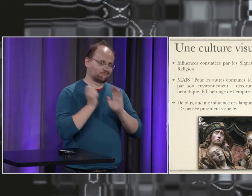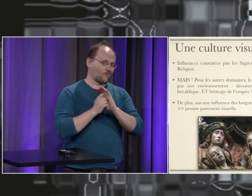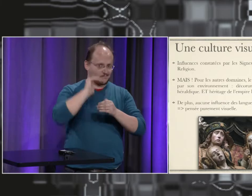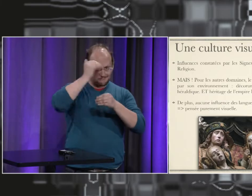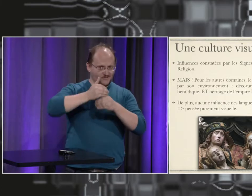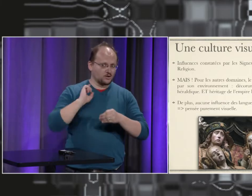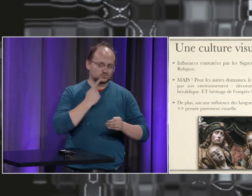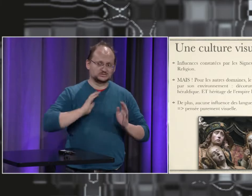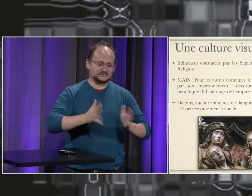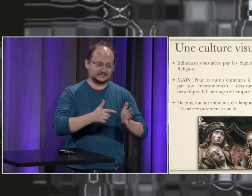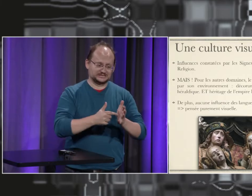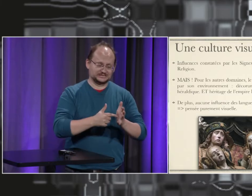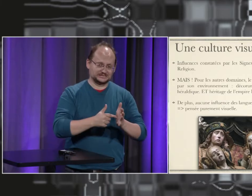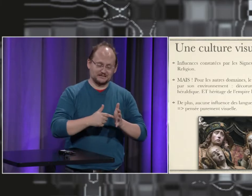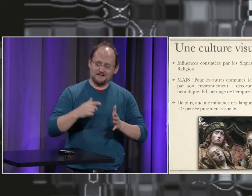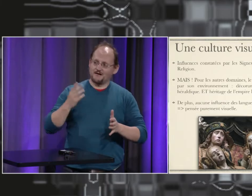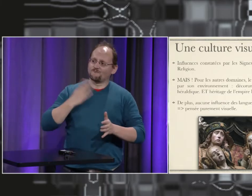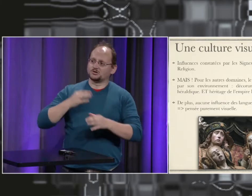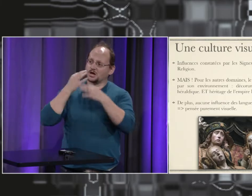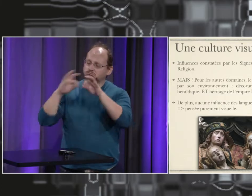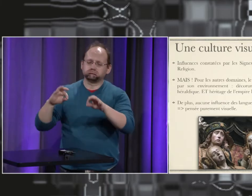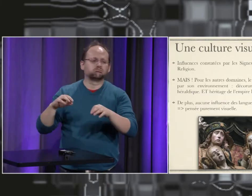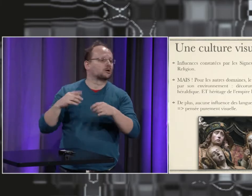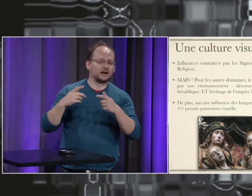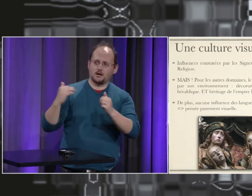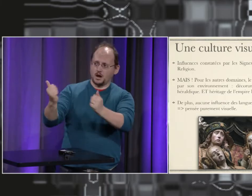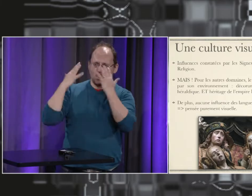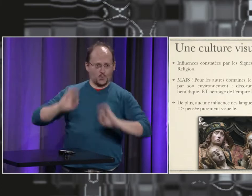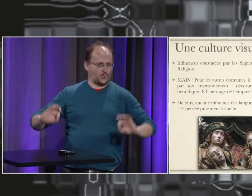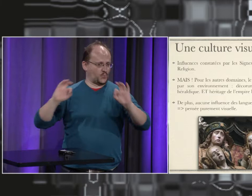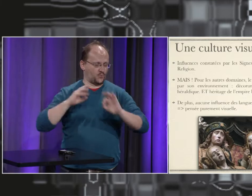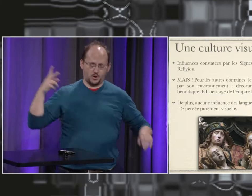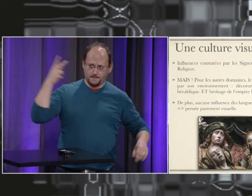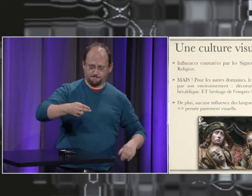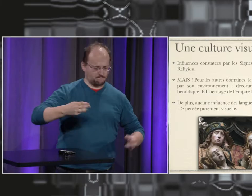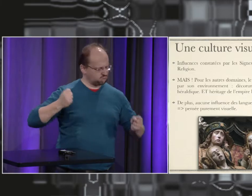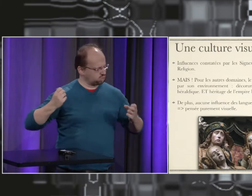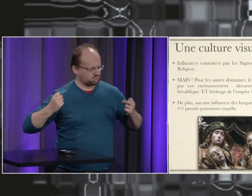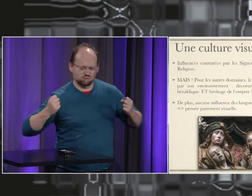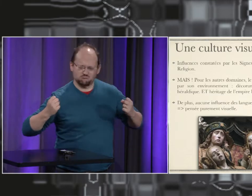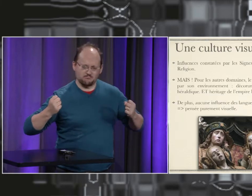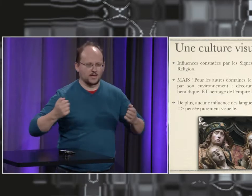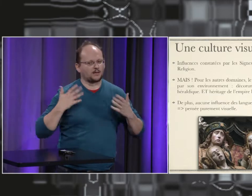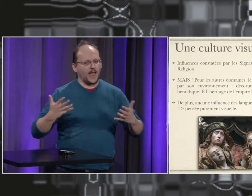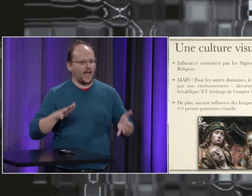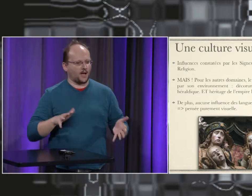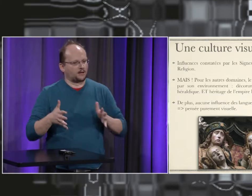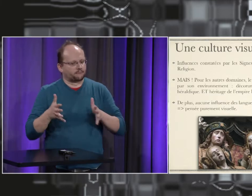implicite alors la langue des signes des sourds au Moyen-Âge n'était absolument pas influencée par les langues